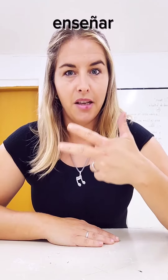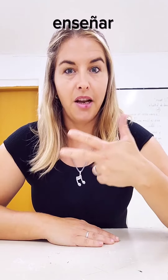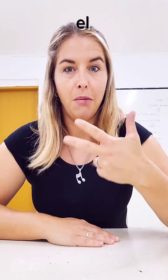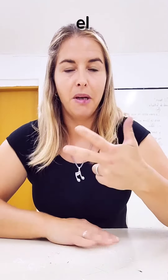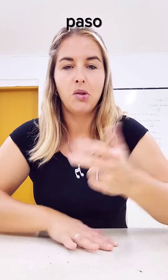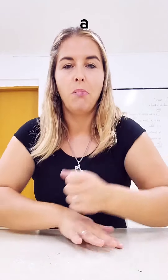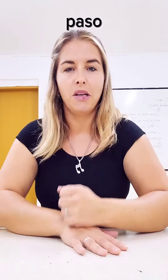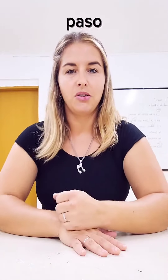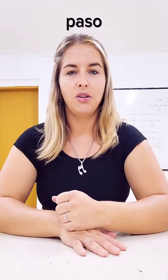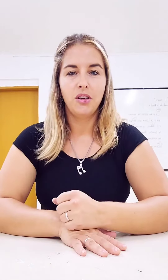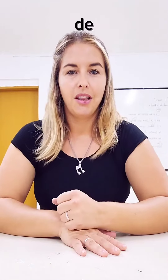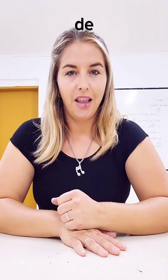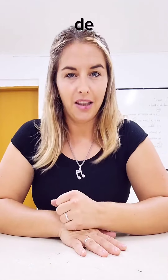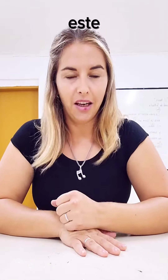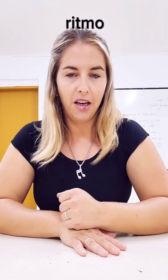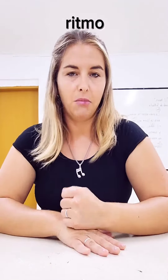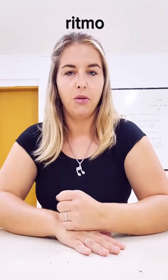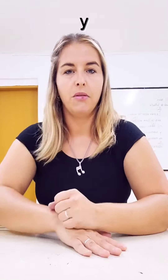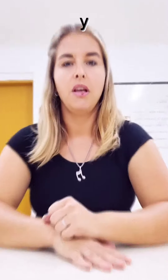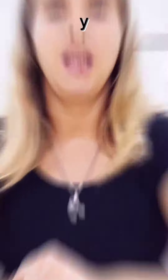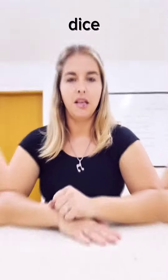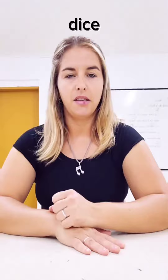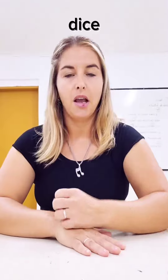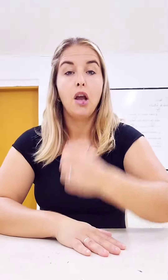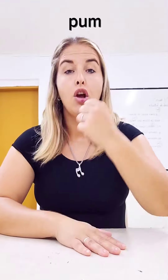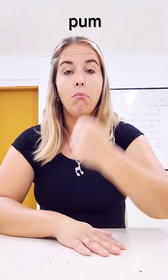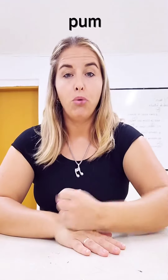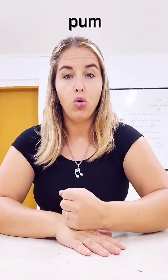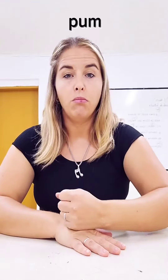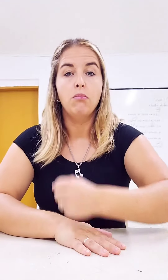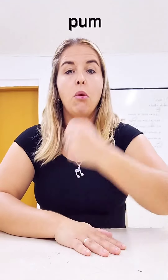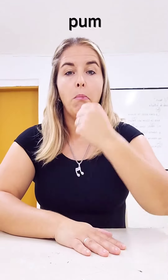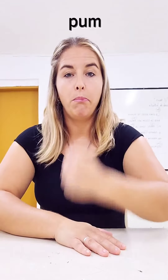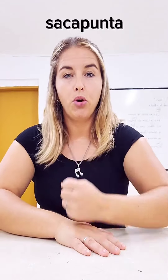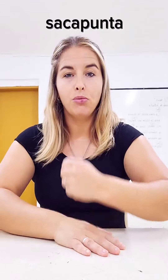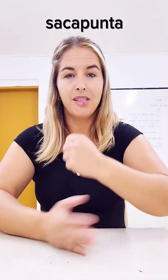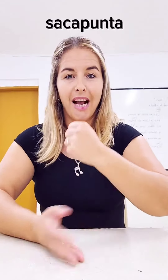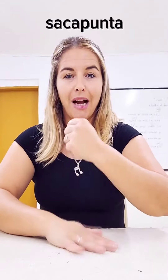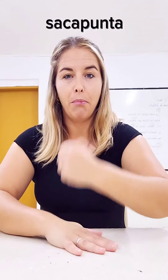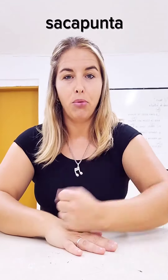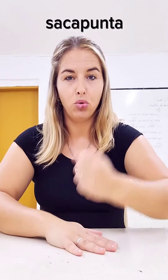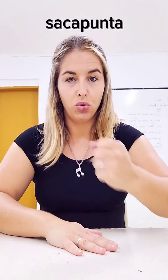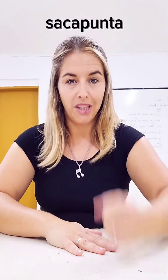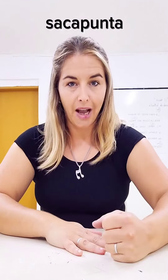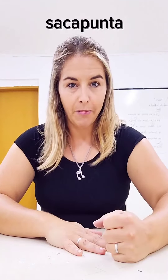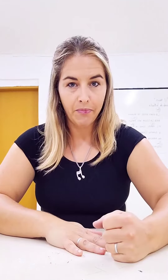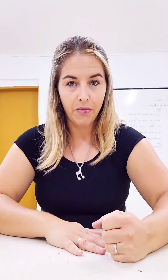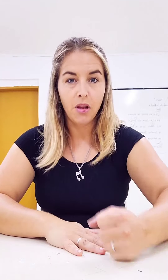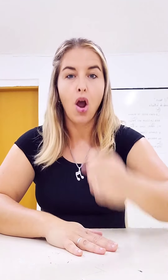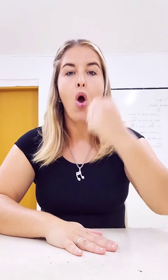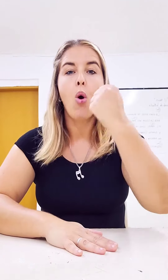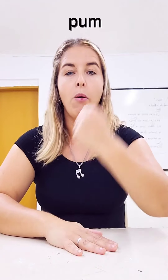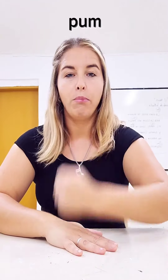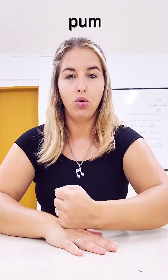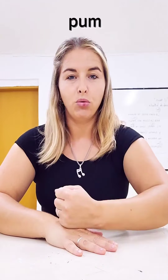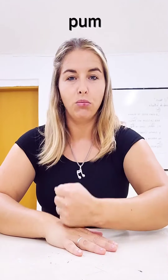enseñar el paso a paso de este ritmo. Y dice, pum pum sacapunta. Pum